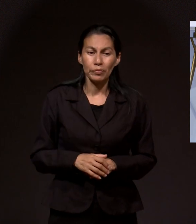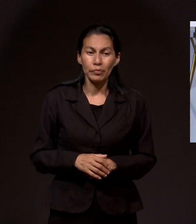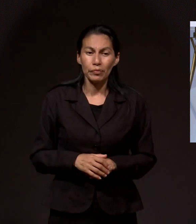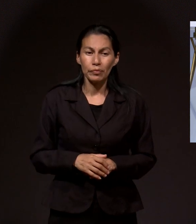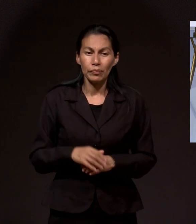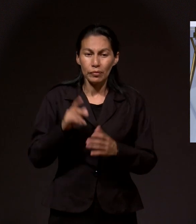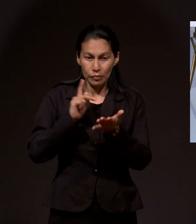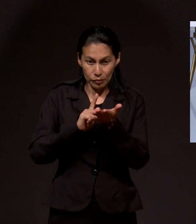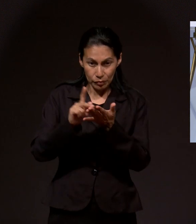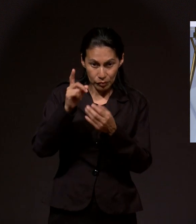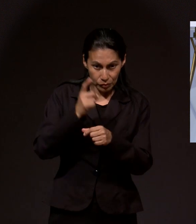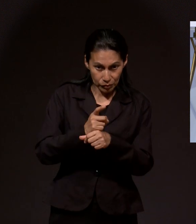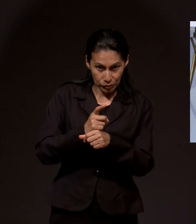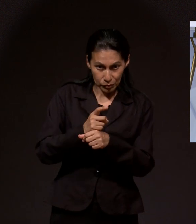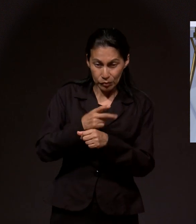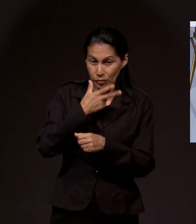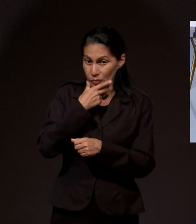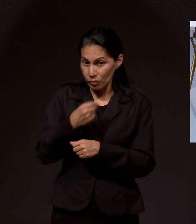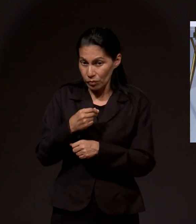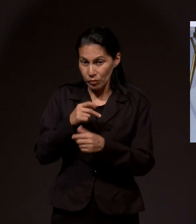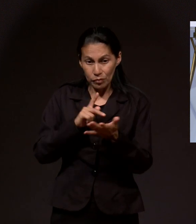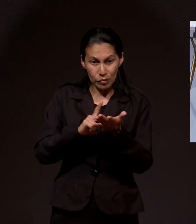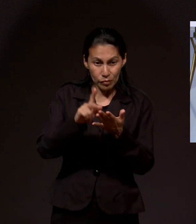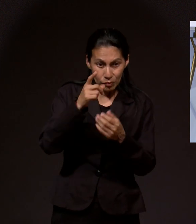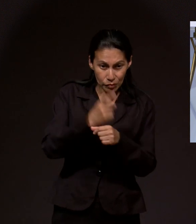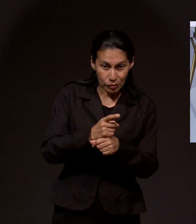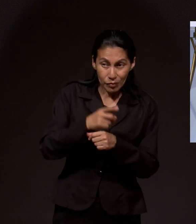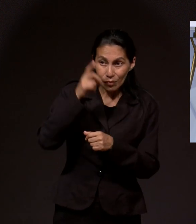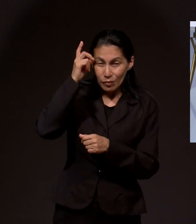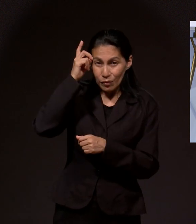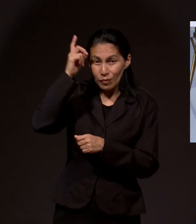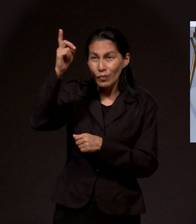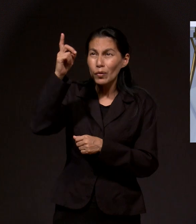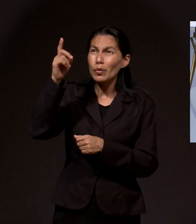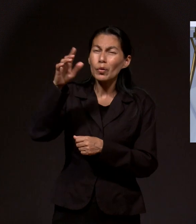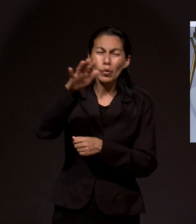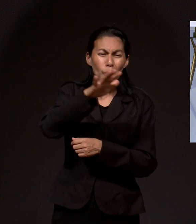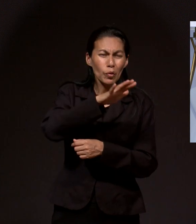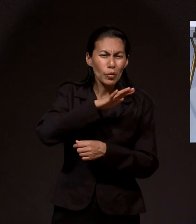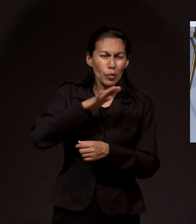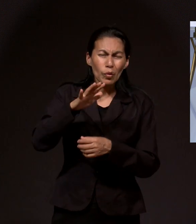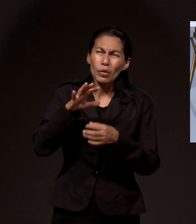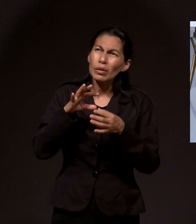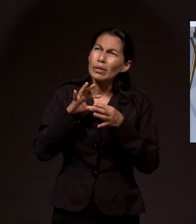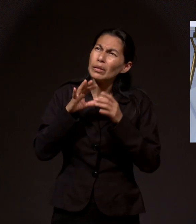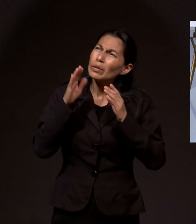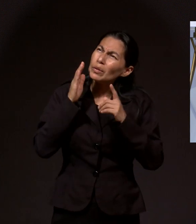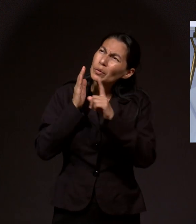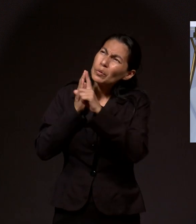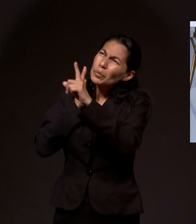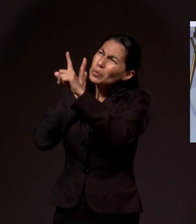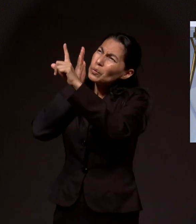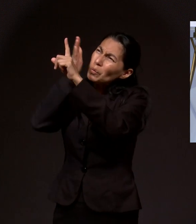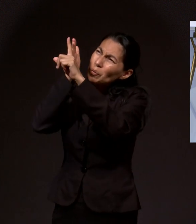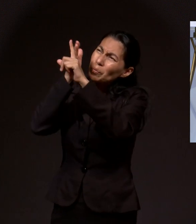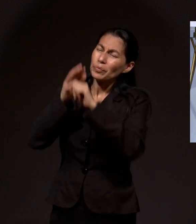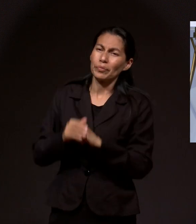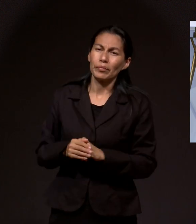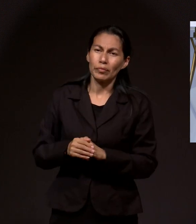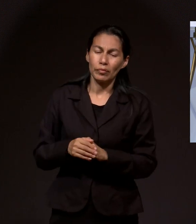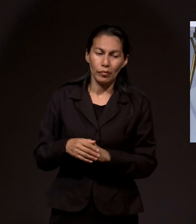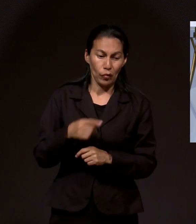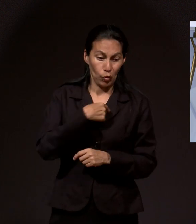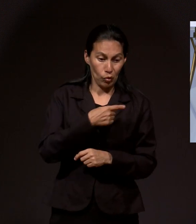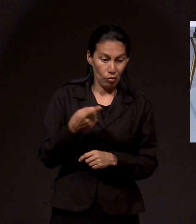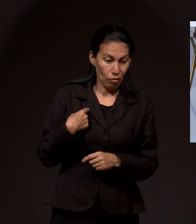del sometimiento de la voluntad del hombre a la voluntad de Dios, para que nos centremos en Él, no en nosotros.